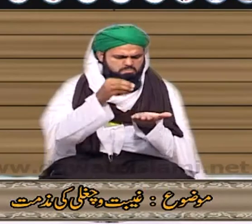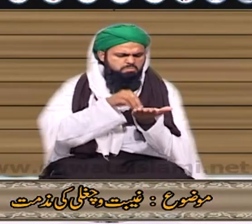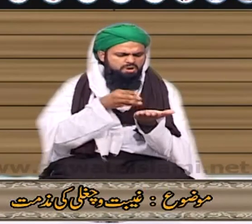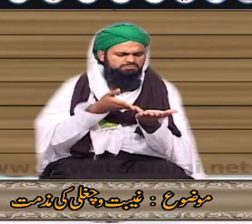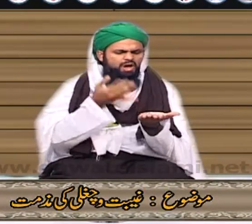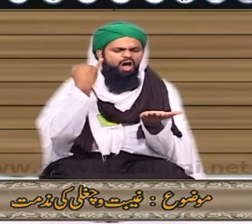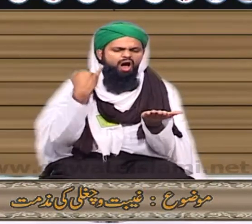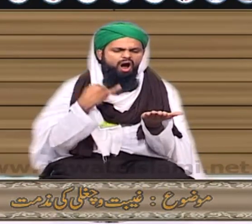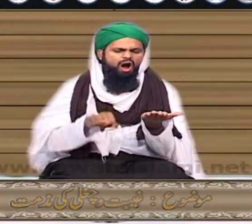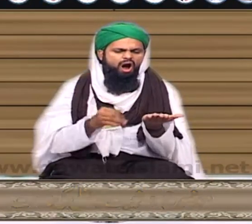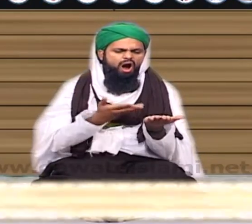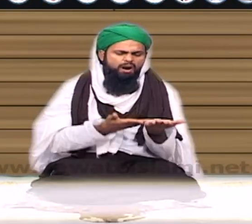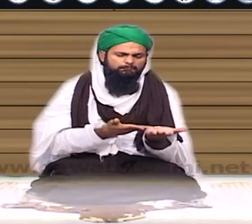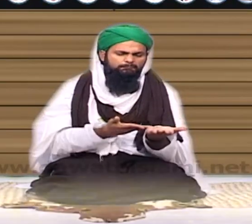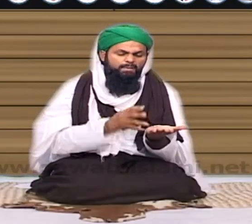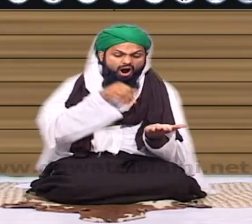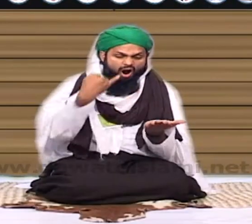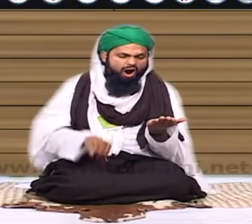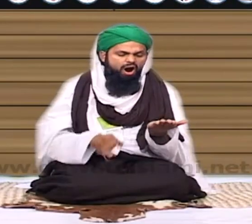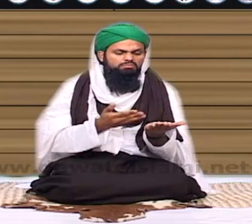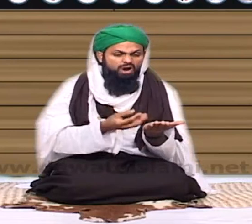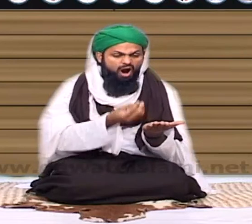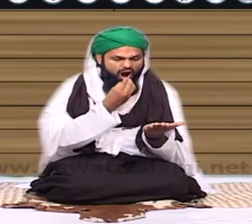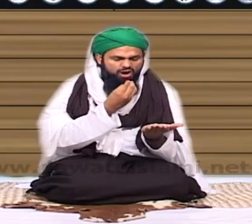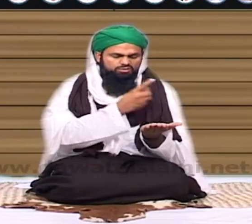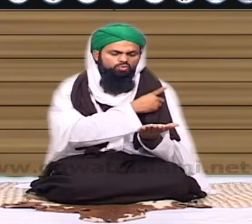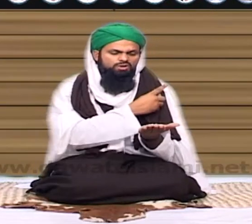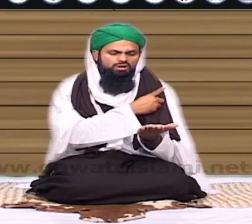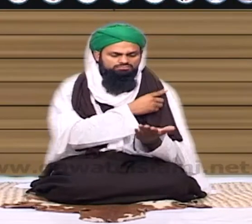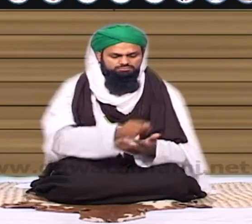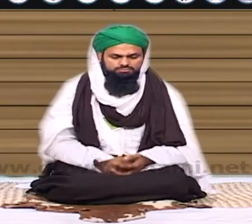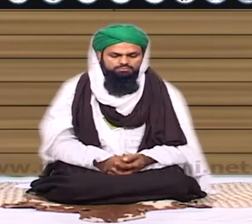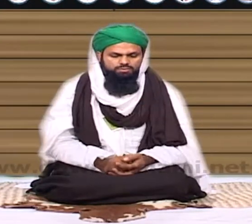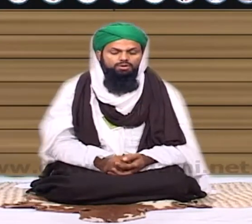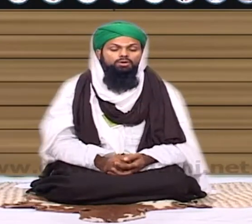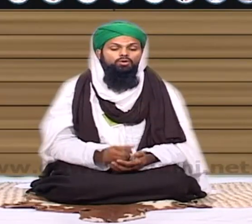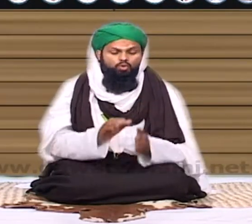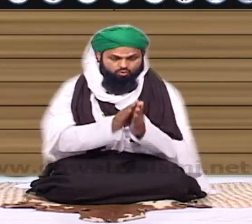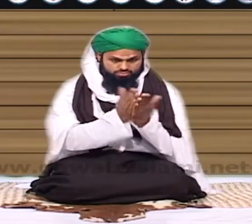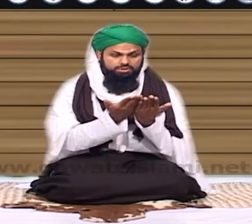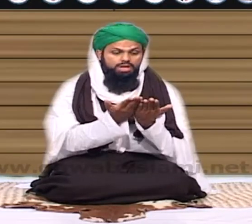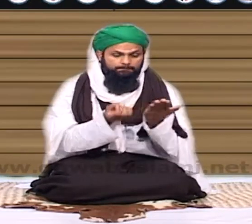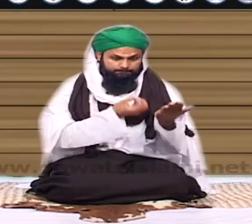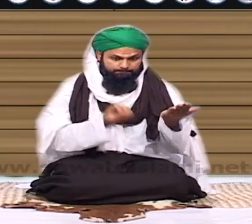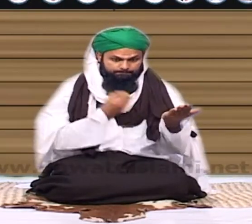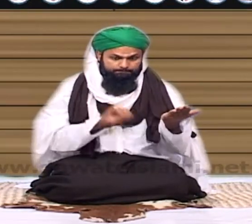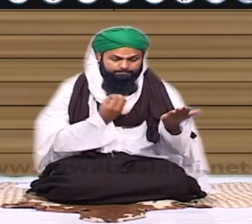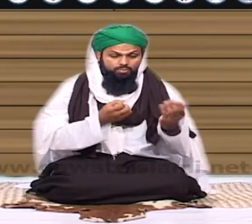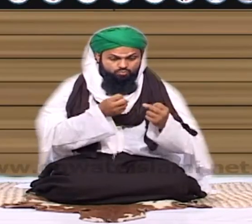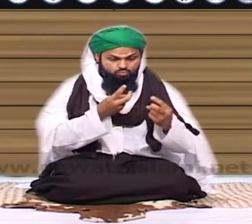ہم اپنی مزدوری ہیں اپنی روزی کو حرام کرنے سے اس کے علاوہ اسی قسم کے بے شمار مطلب اصول ہیں تجارت کے جو ہم